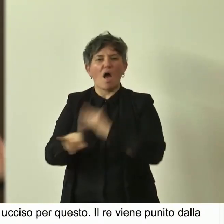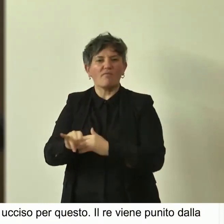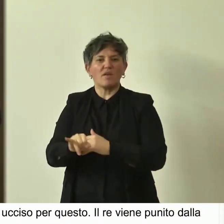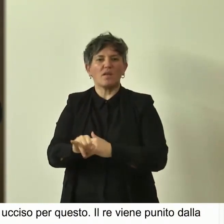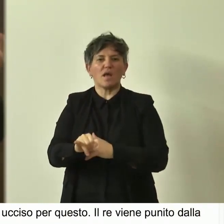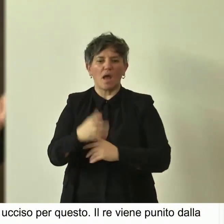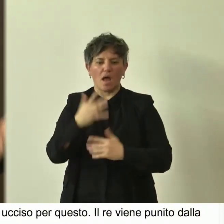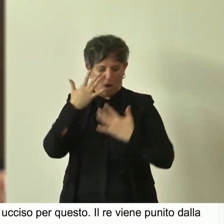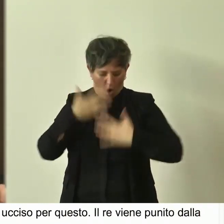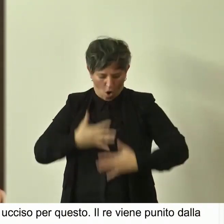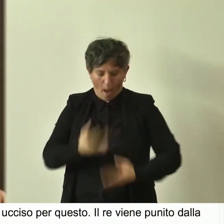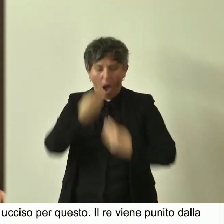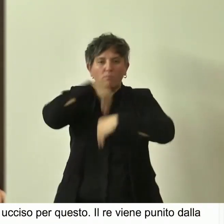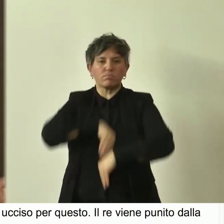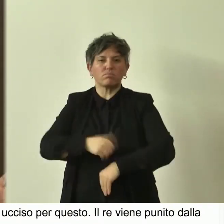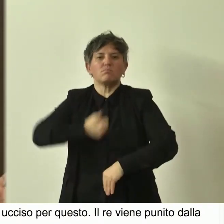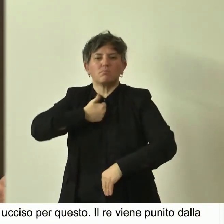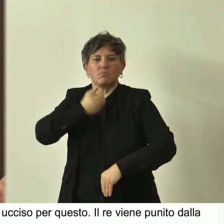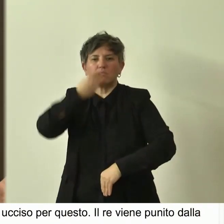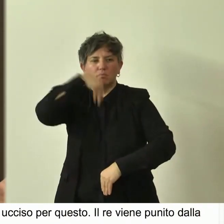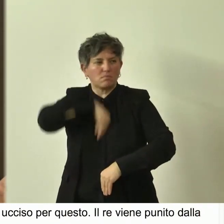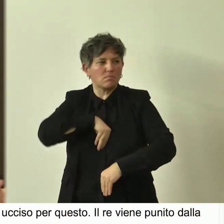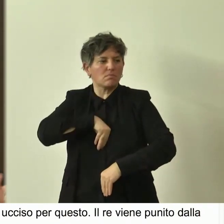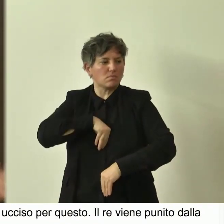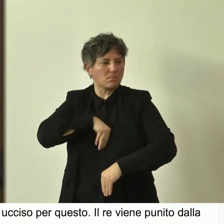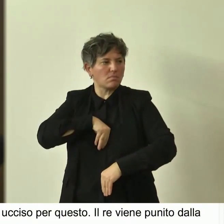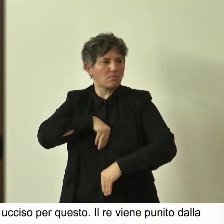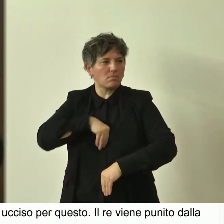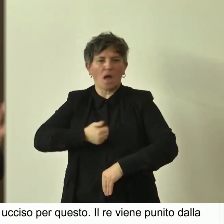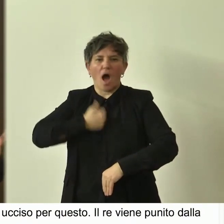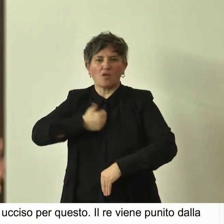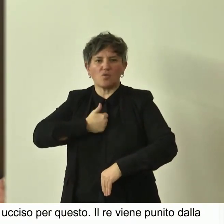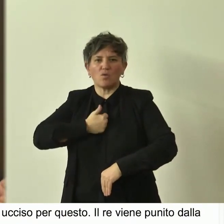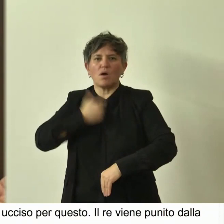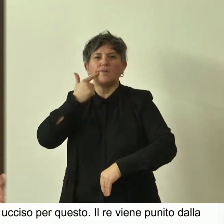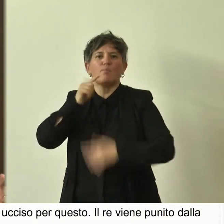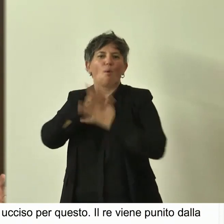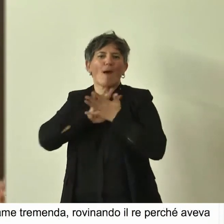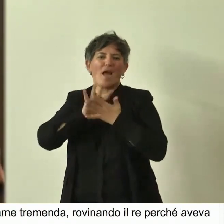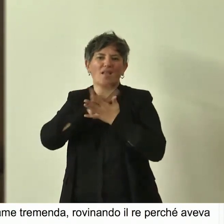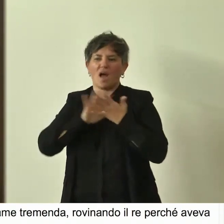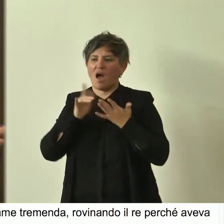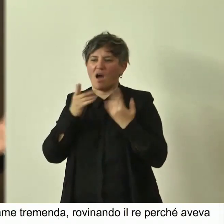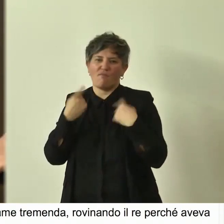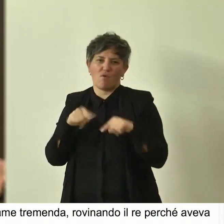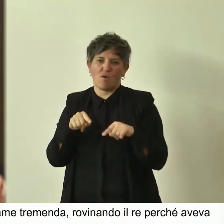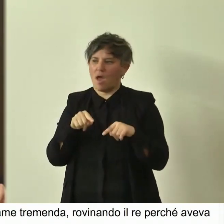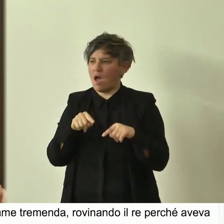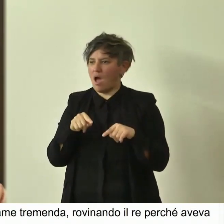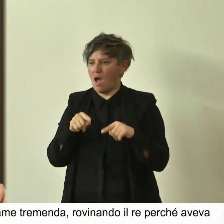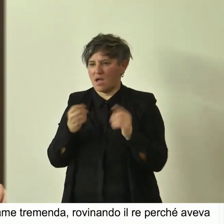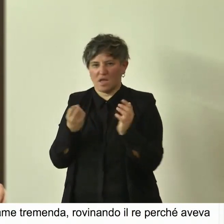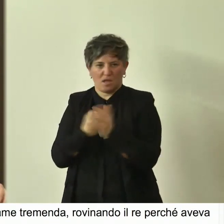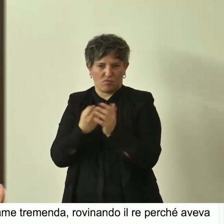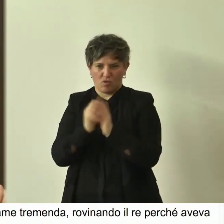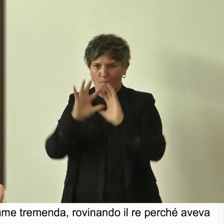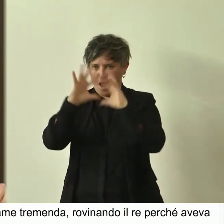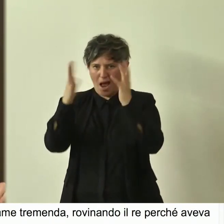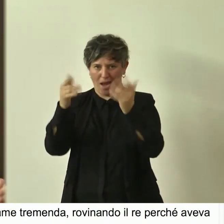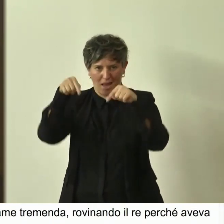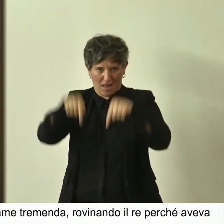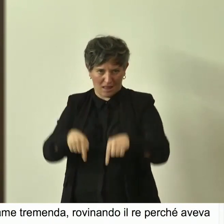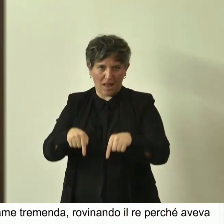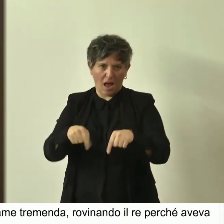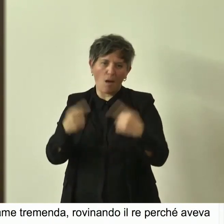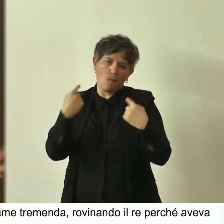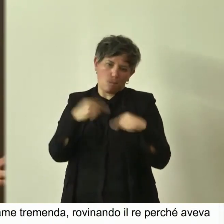stesso. Se qualcuno ci vuole vedere una metafora di quello che stiamo facendo al pianeta è l'impronta da utilizzare